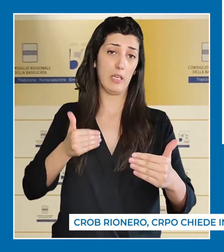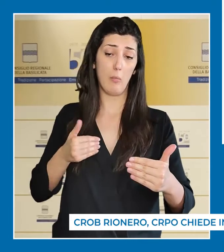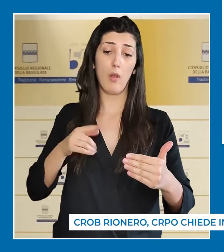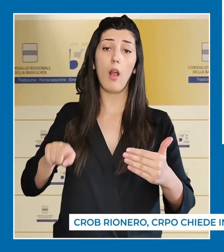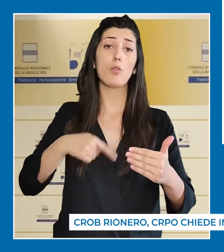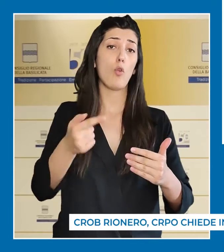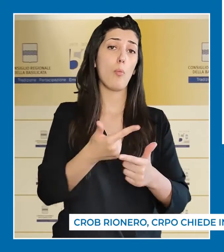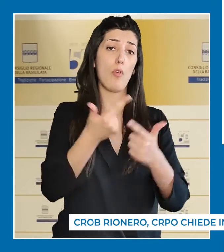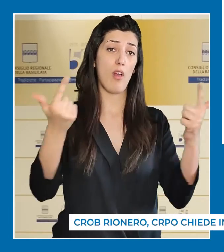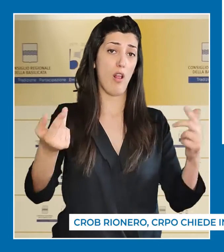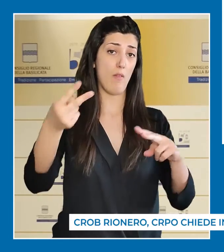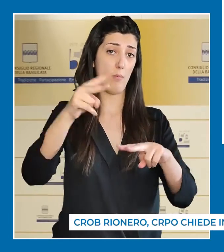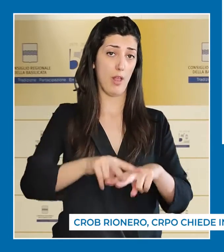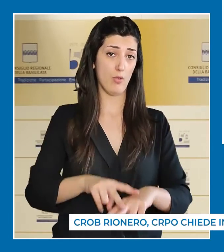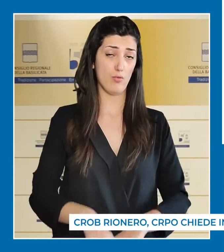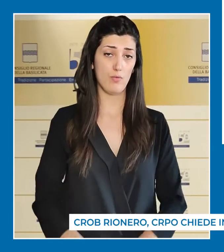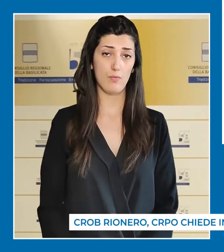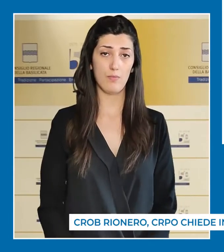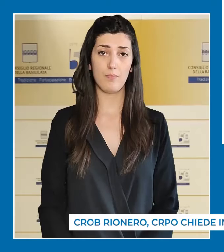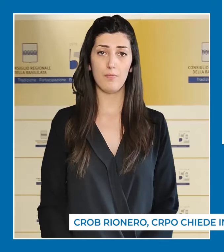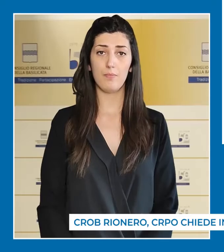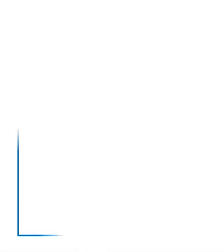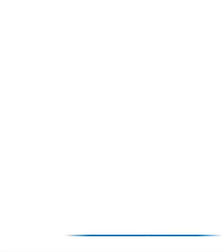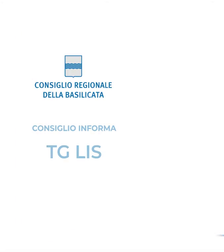si aggravi ulteriormente.